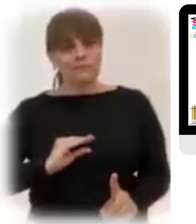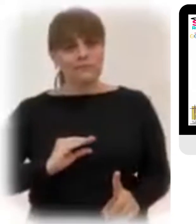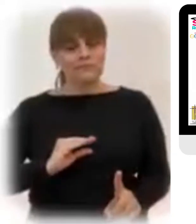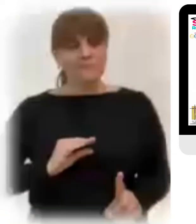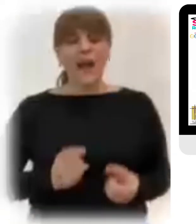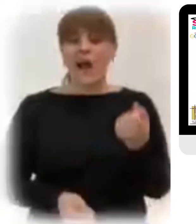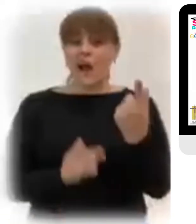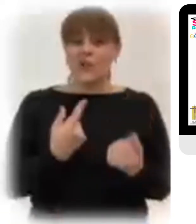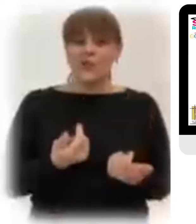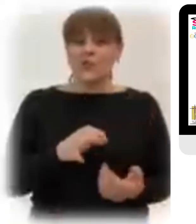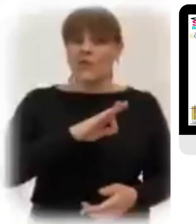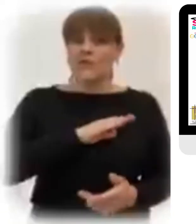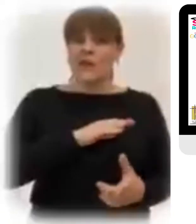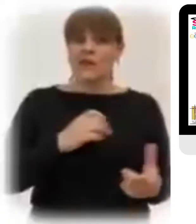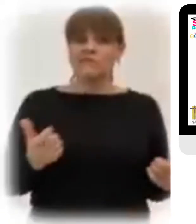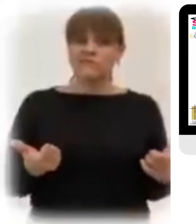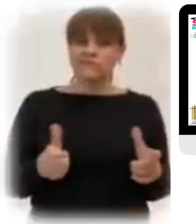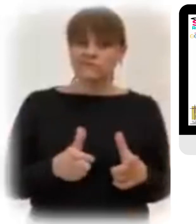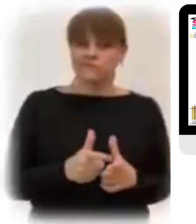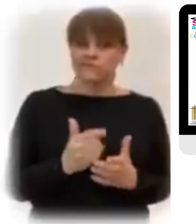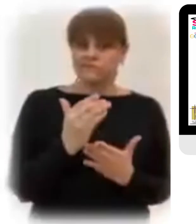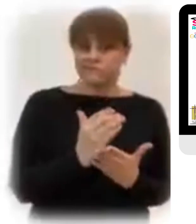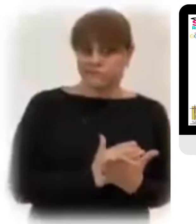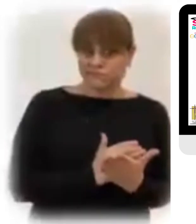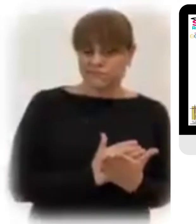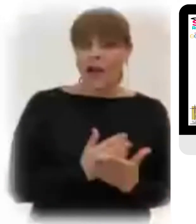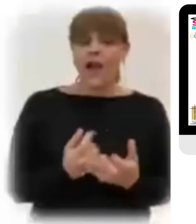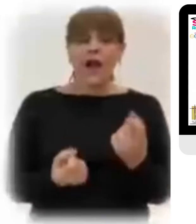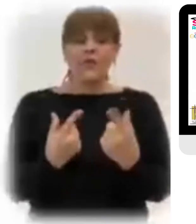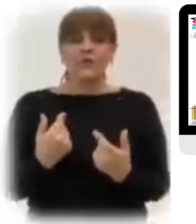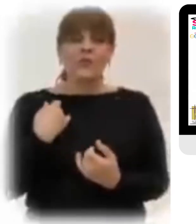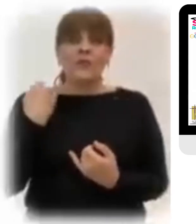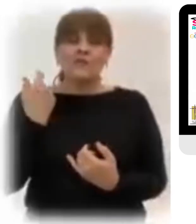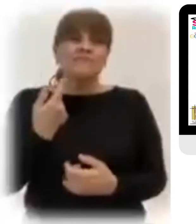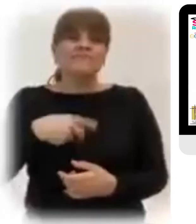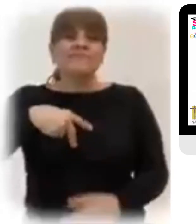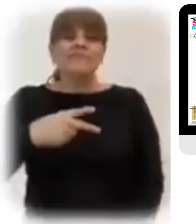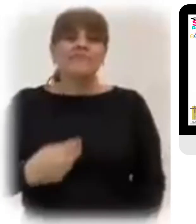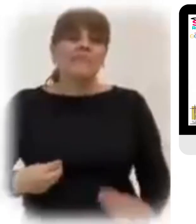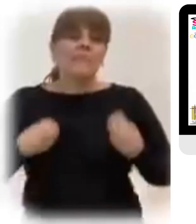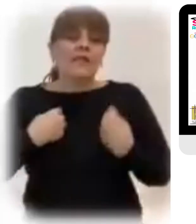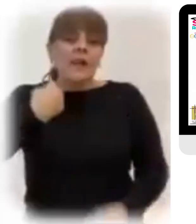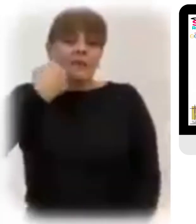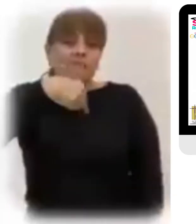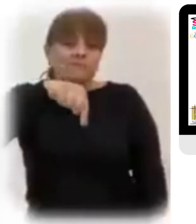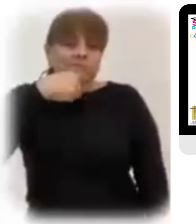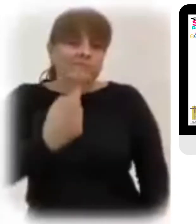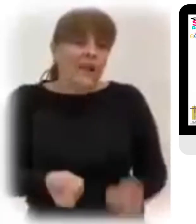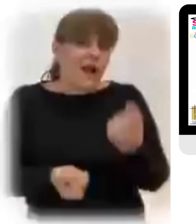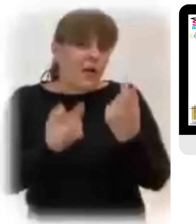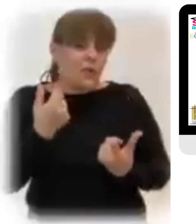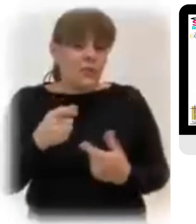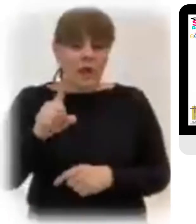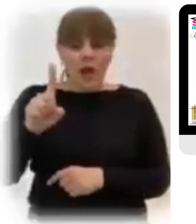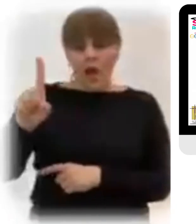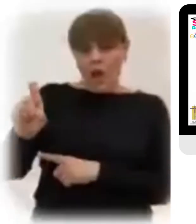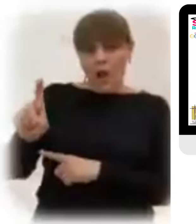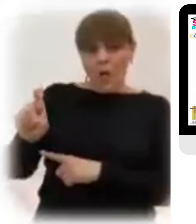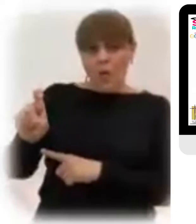pecado Hay quien ha perdido la fe Y no tiene ya la ilusión de poder vivir